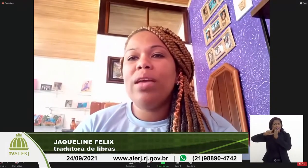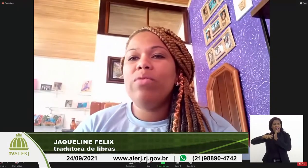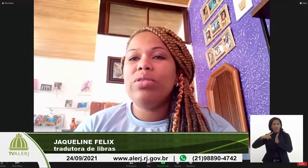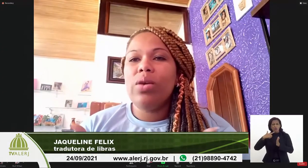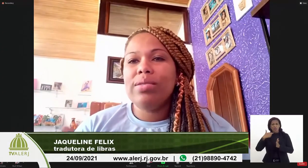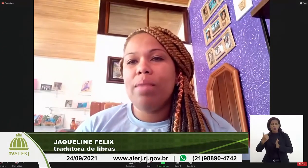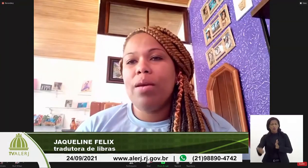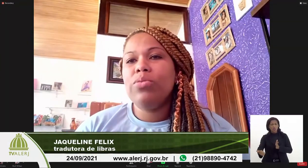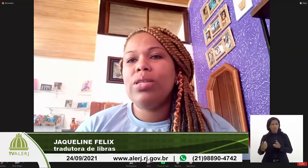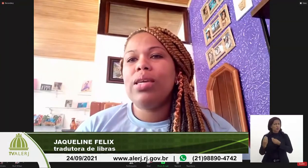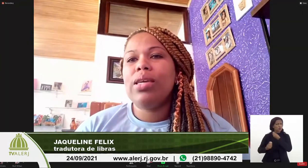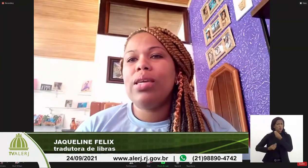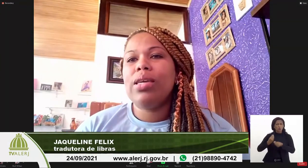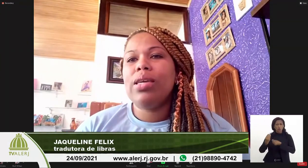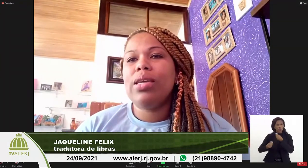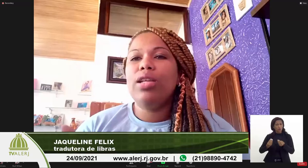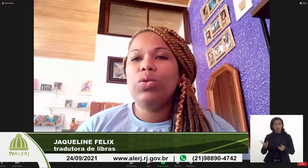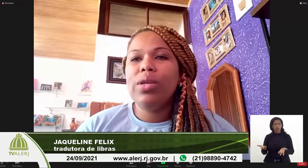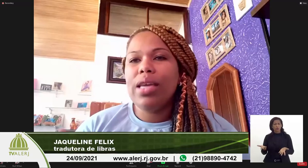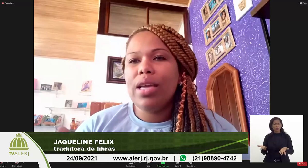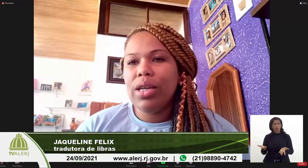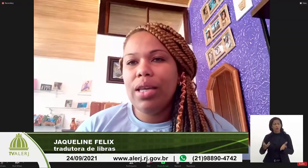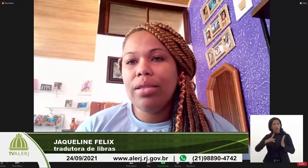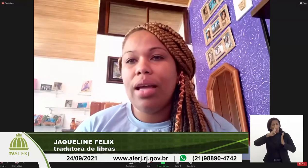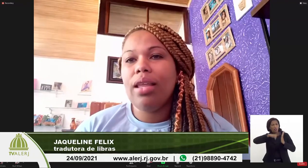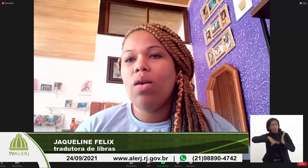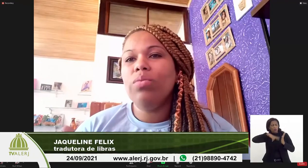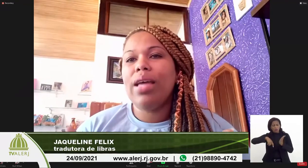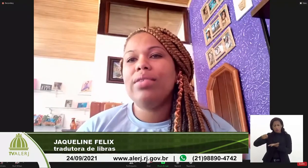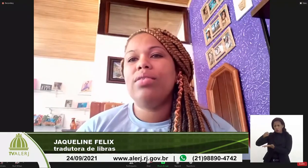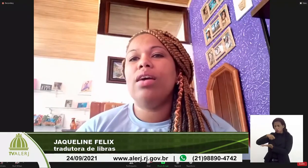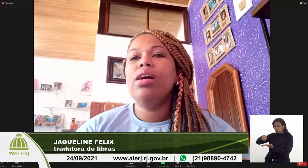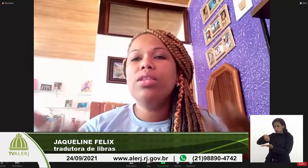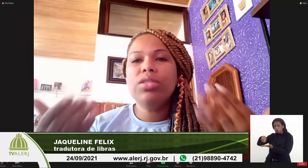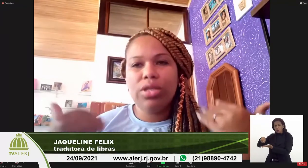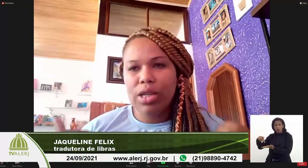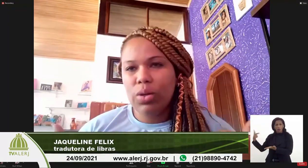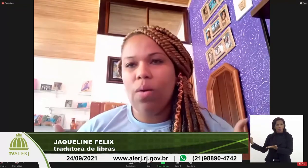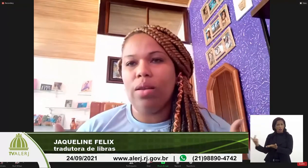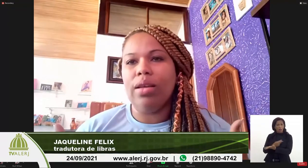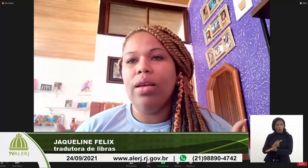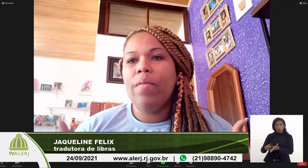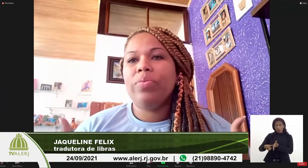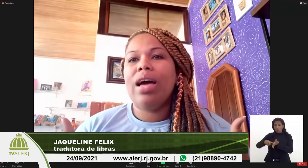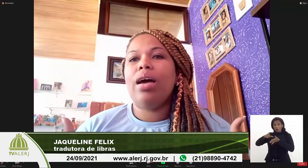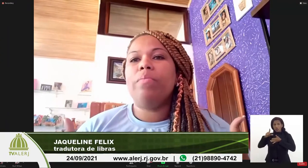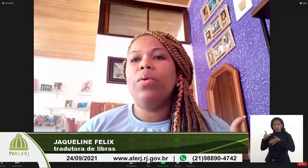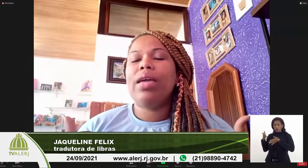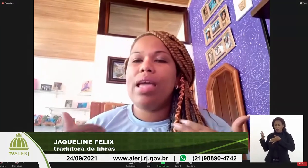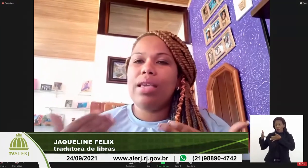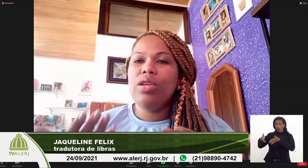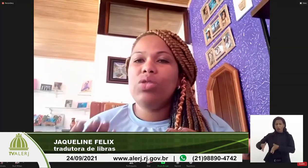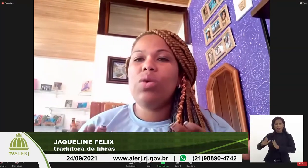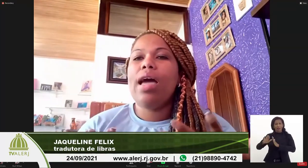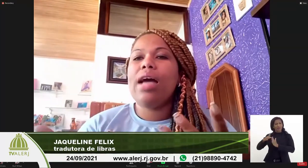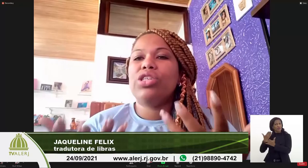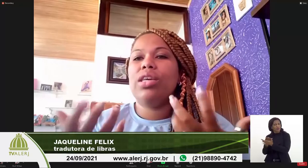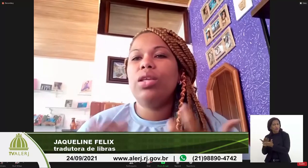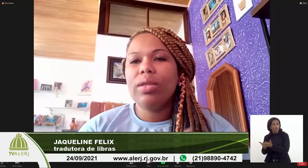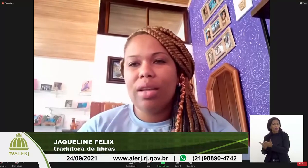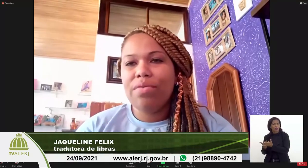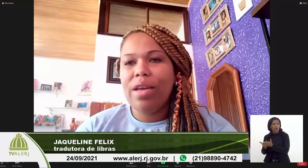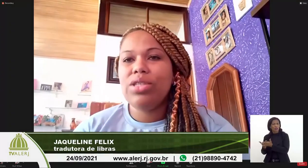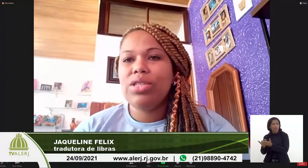porque nós sabemos que a leitura e a escrita, ela acontece antes da escola, porque isso é